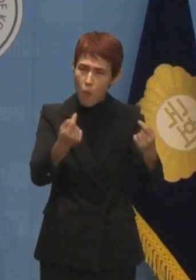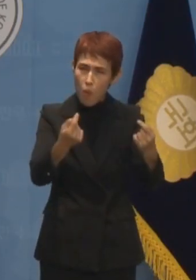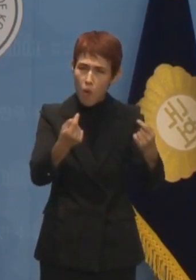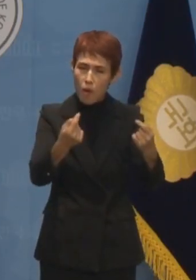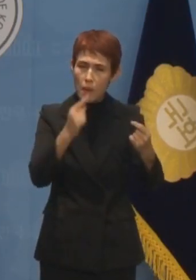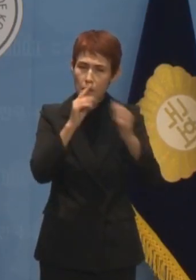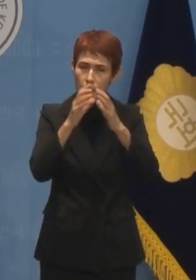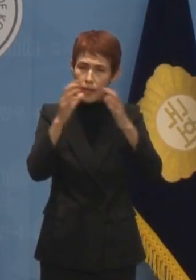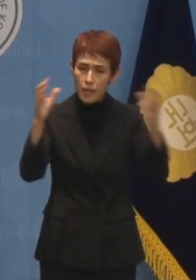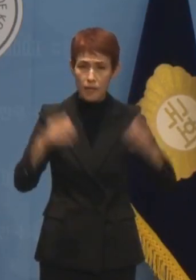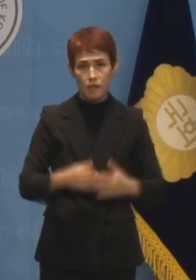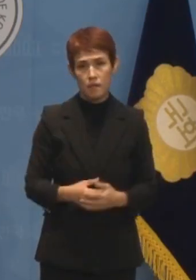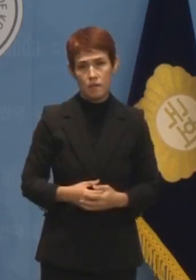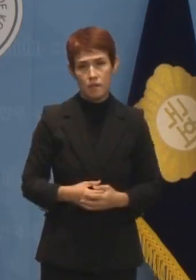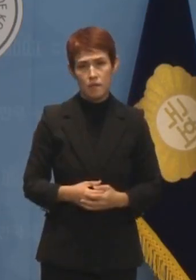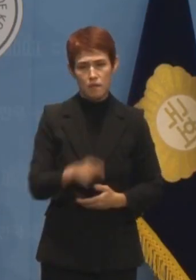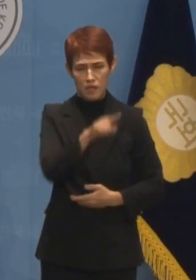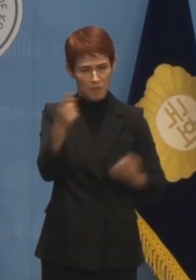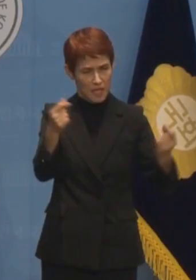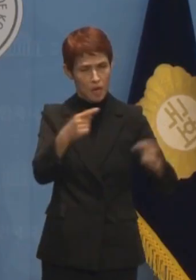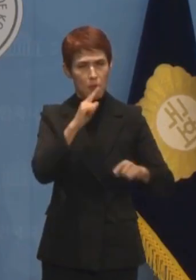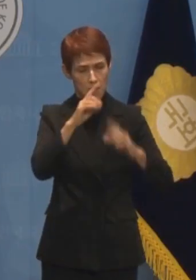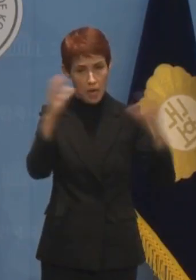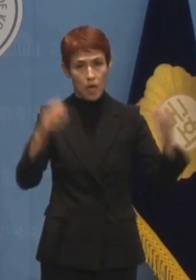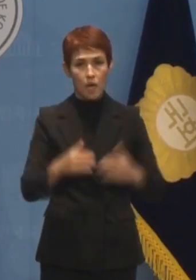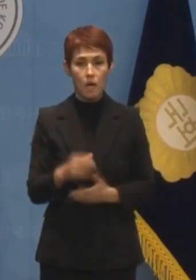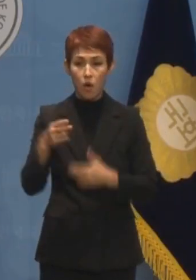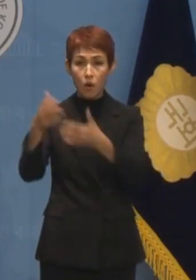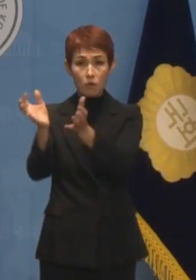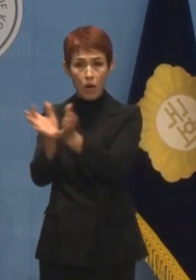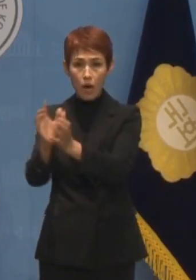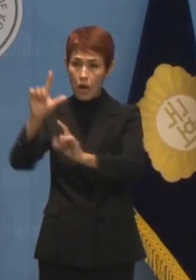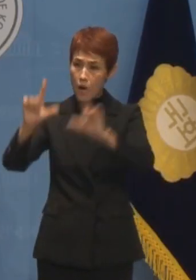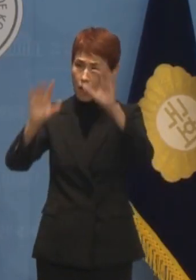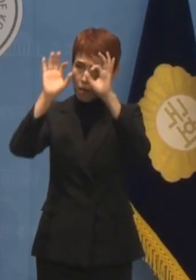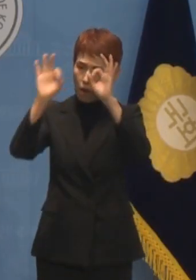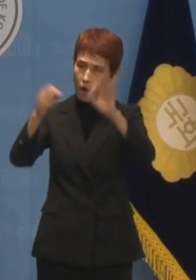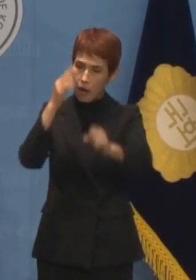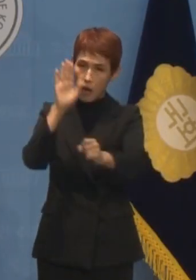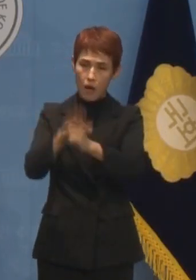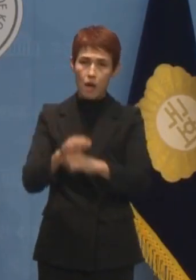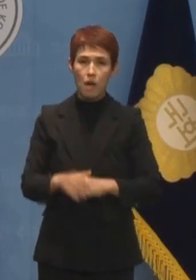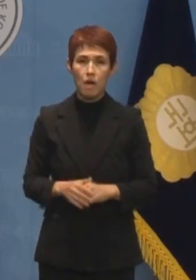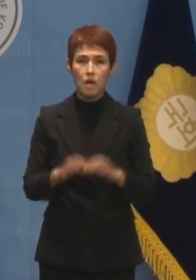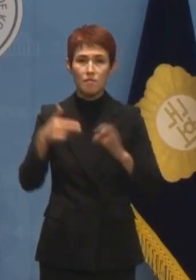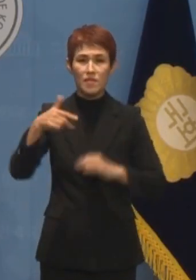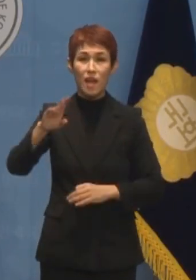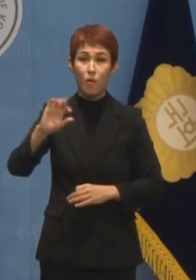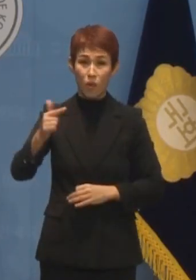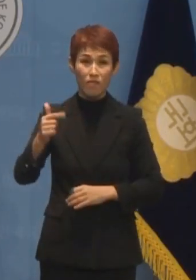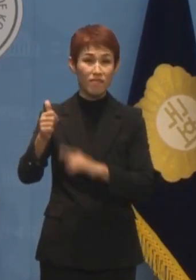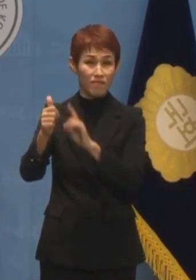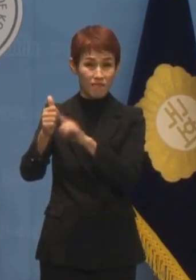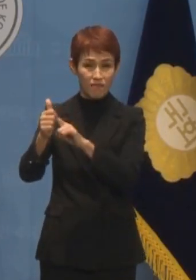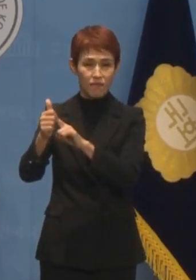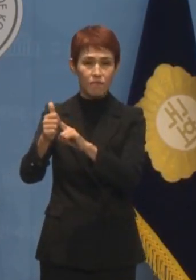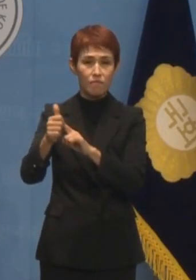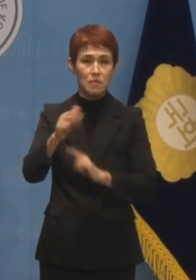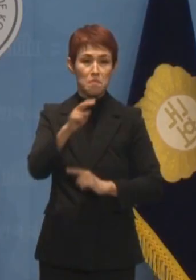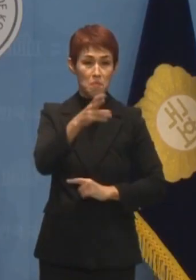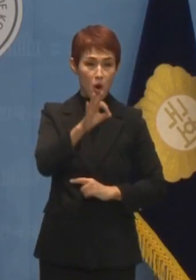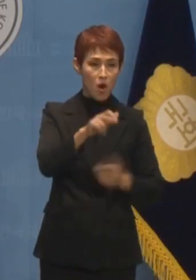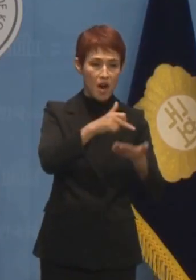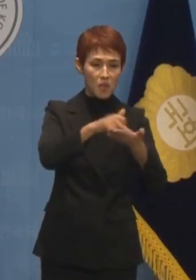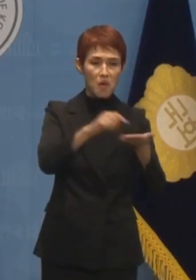여당의 질이 멸렬한 모습도 한심합니다. 김재원 최고위원은 명 씨의 카톡